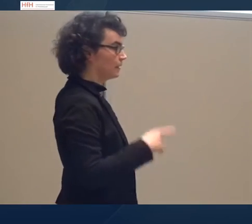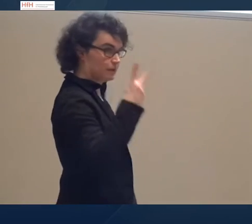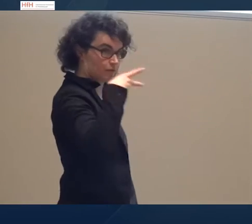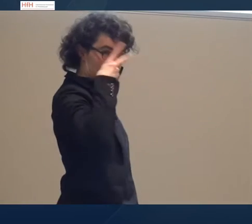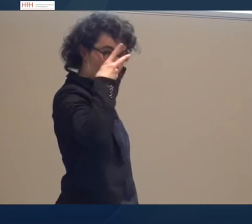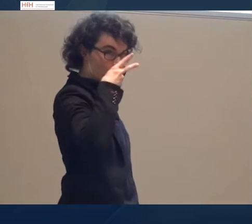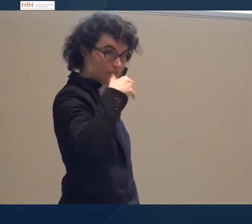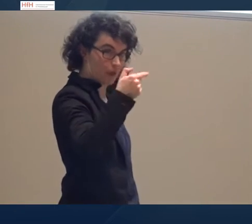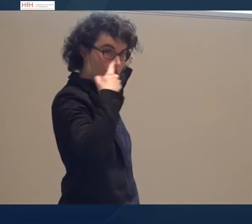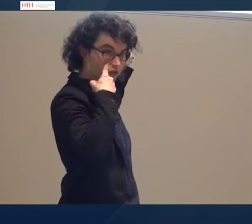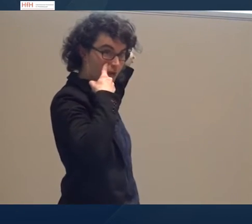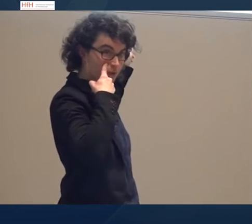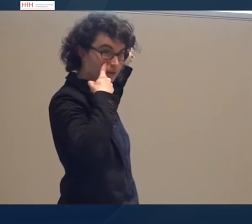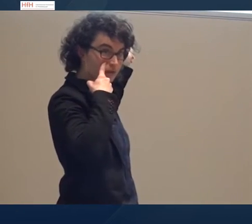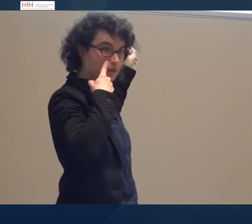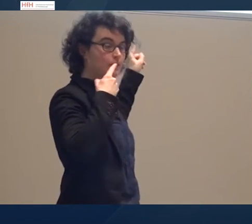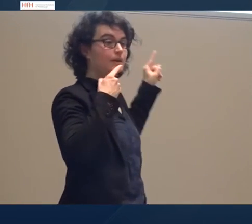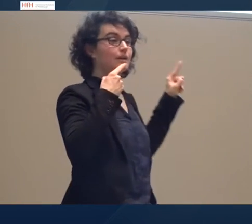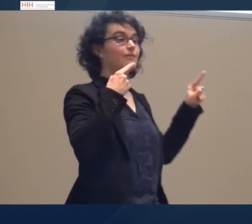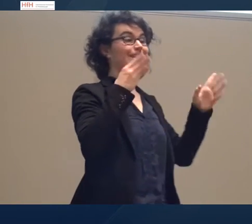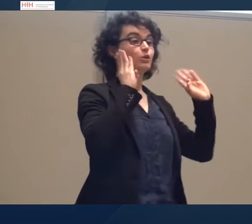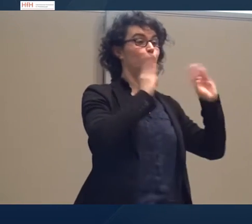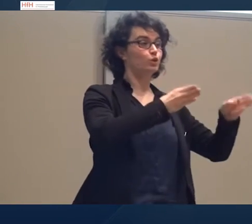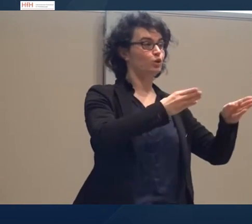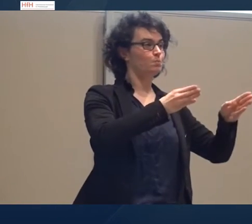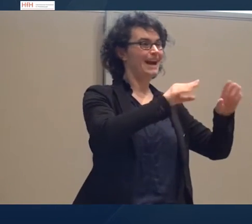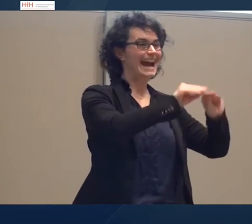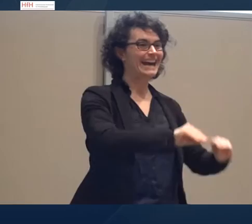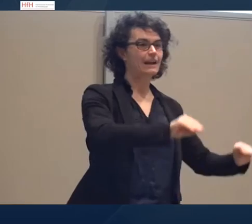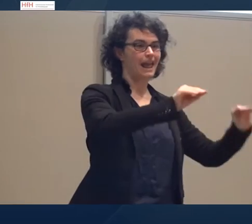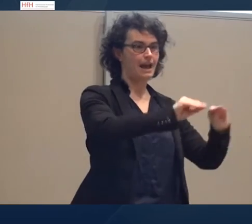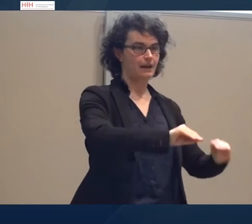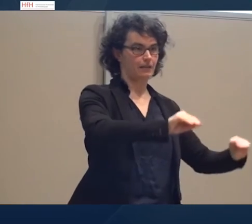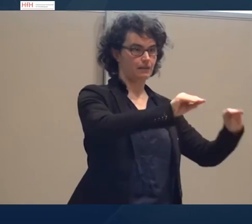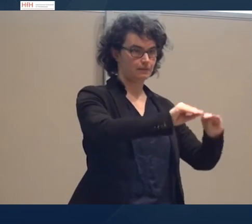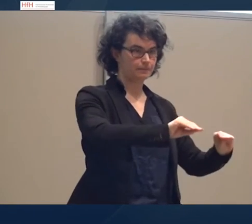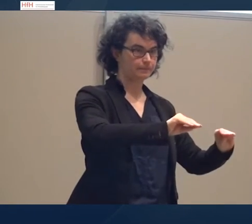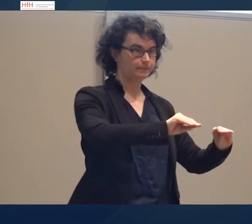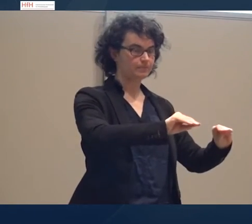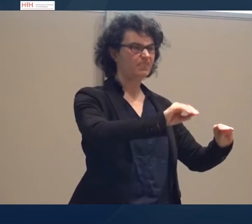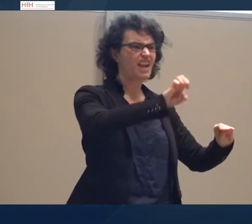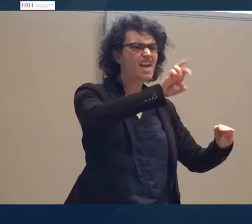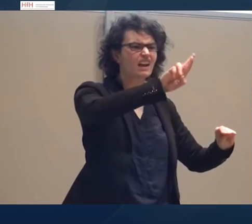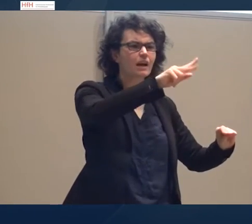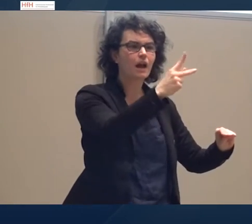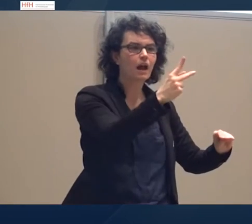nachher Ausschnitt 2.10 gehören zu unserem Texttyp erklären, darum ERK, das ist wieder eine Abkürzung,